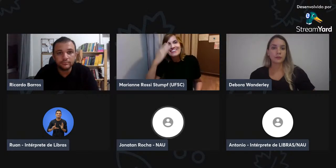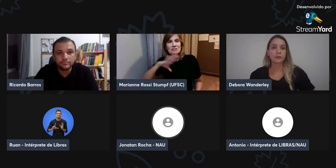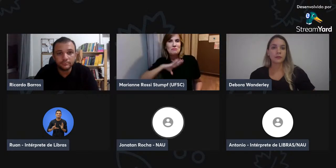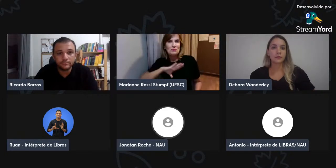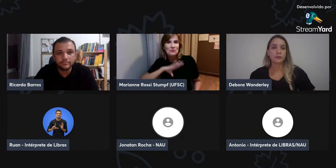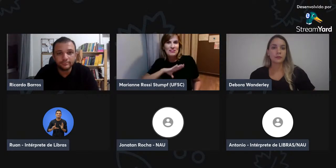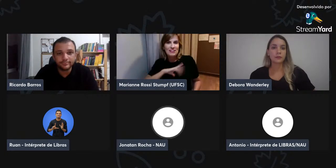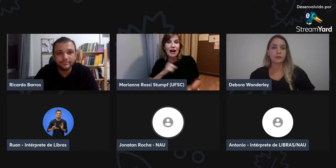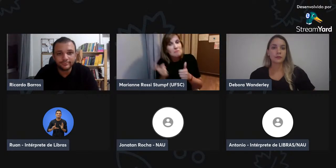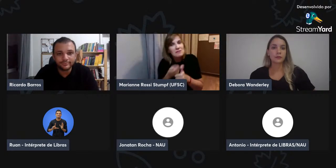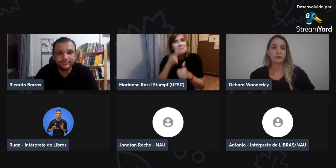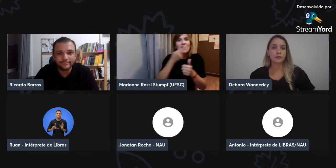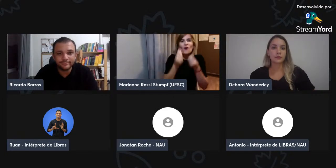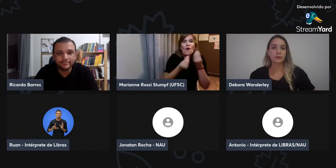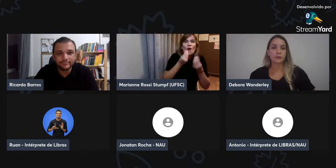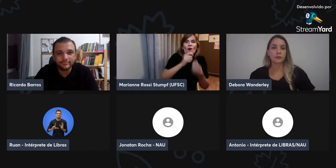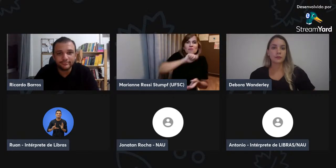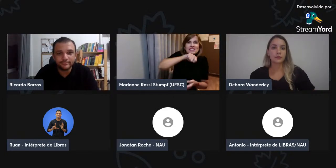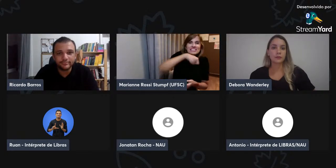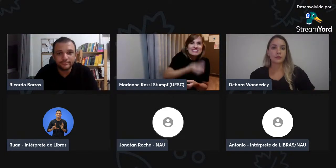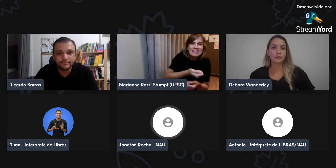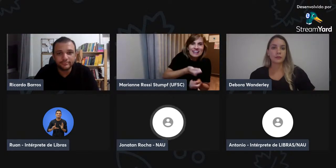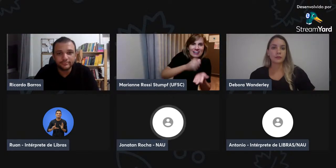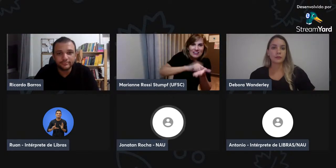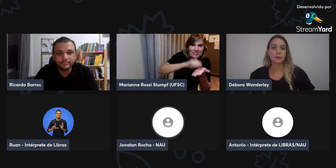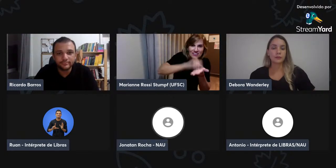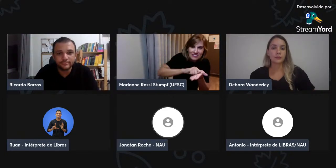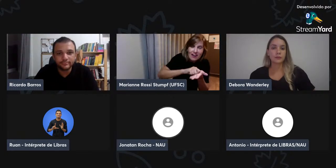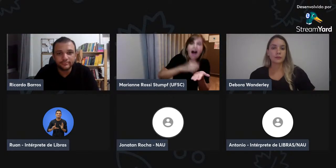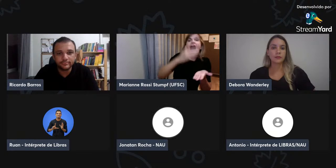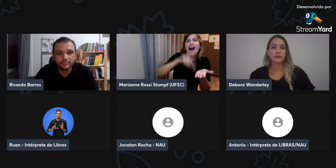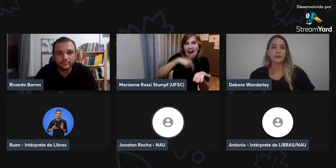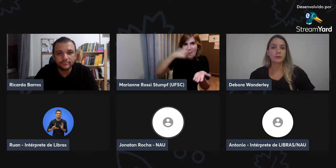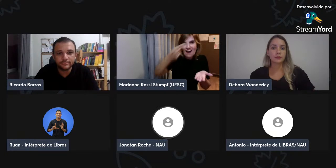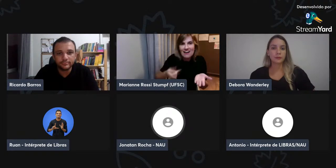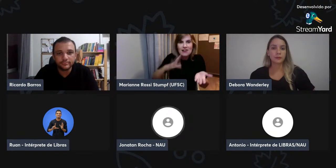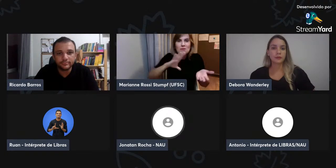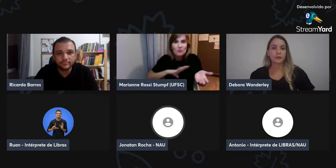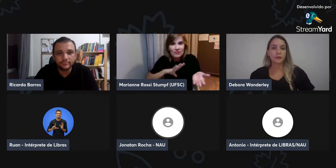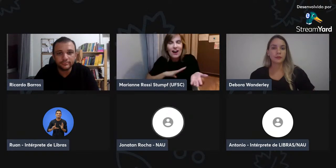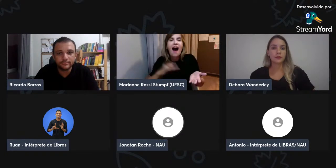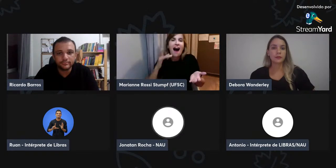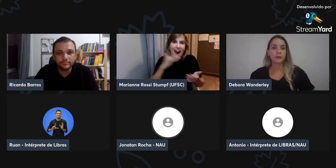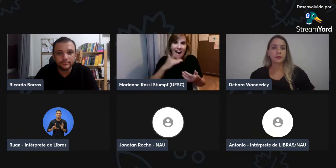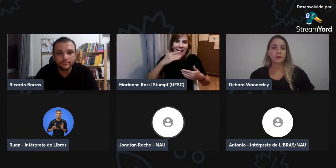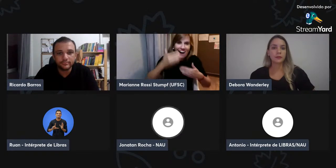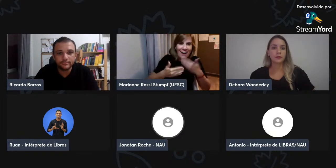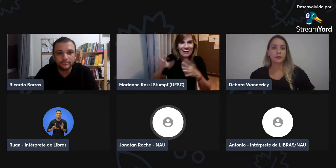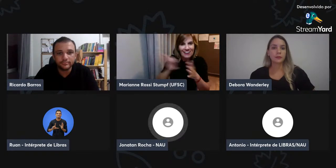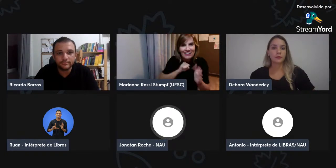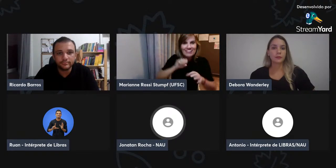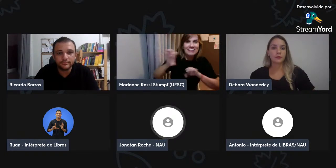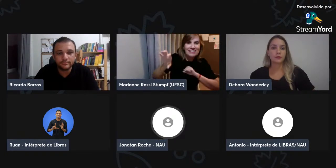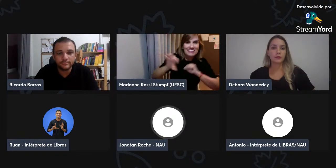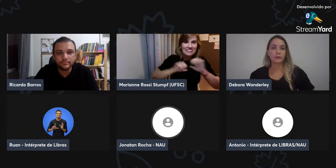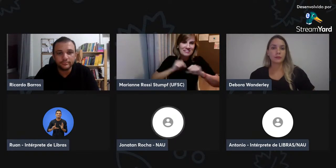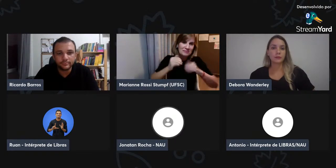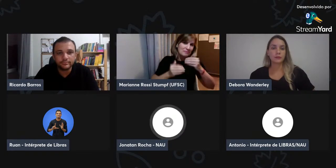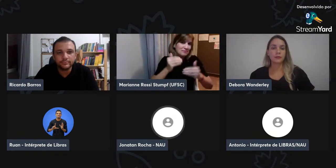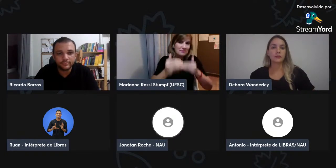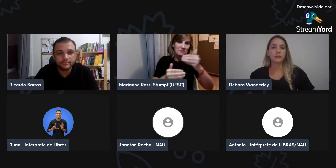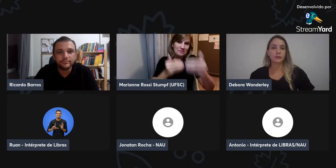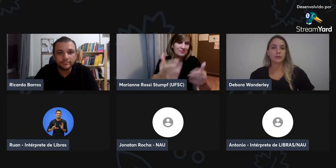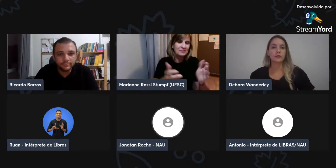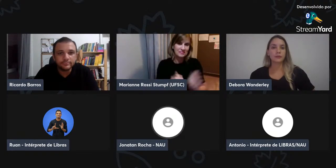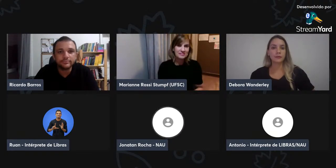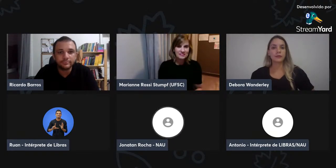a Daniele, então, a primeira vez que ela teve contato com o sinal escrito, depois em português ela